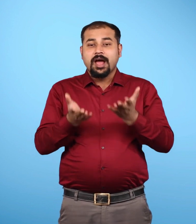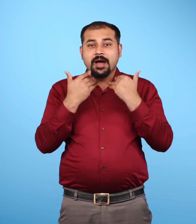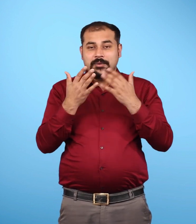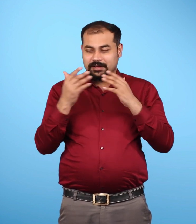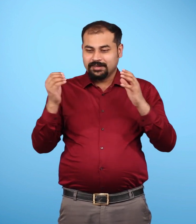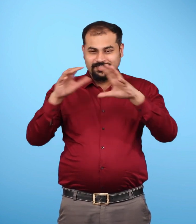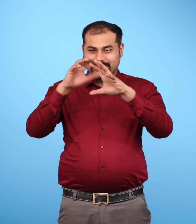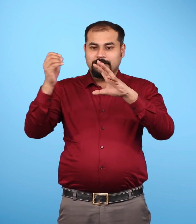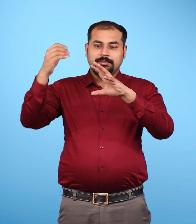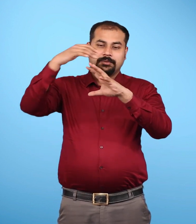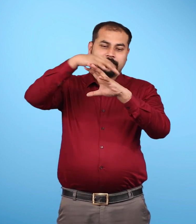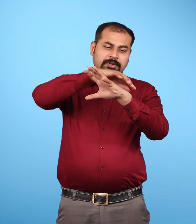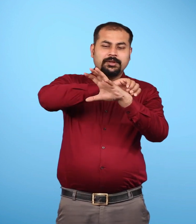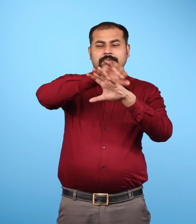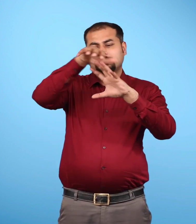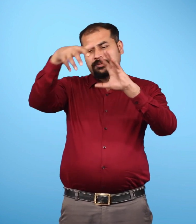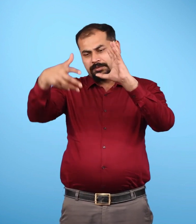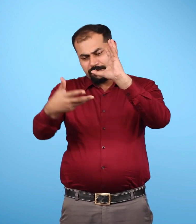गतिशील वायु को पवन कहा जाता है